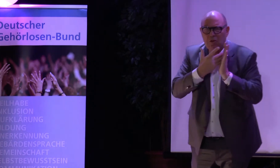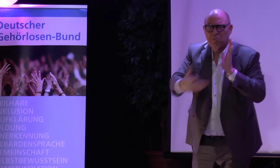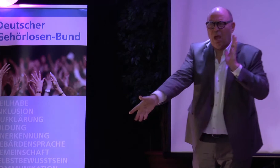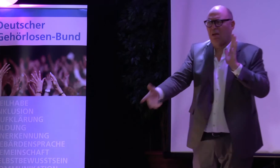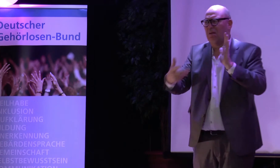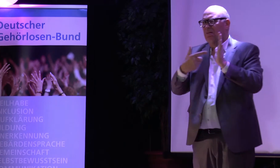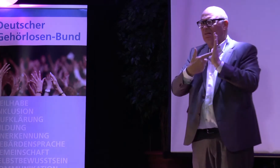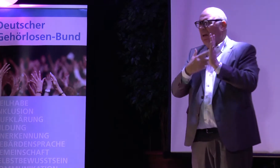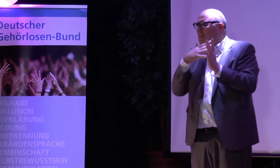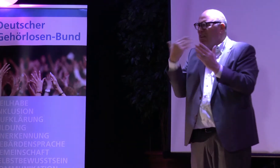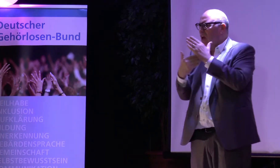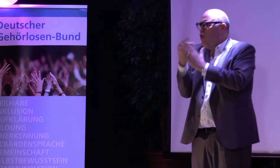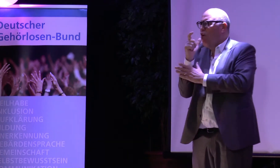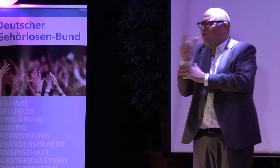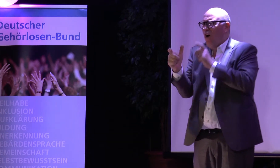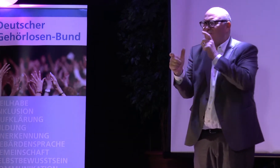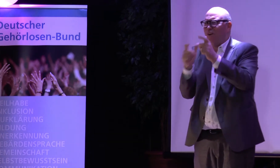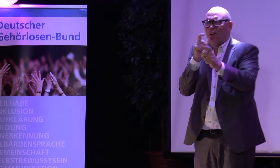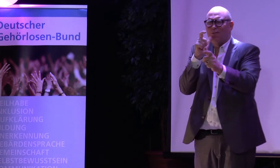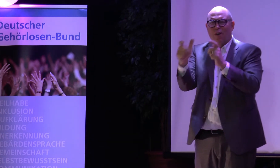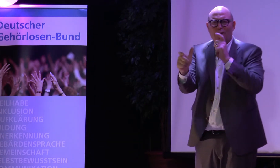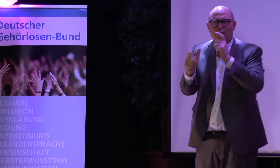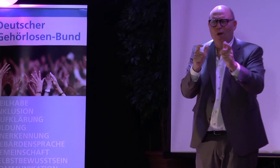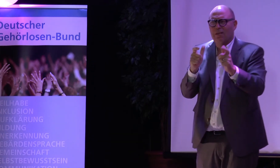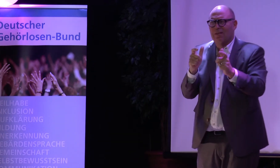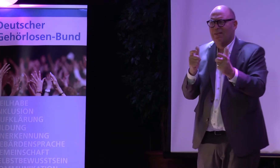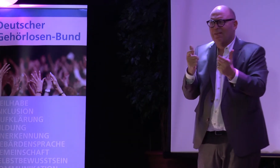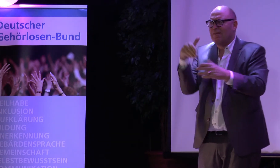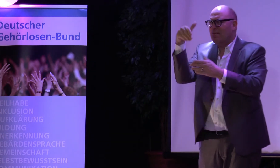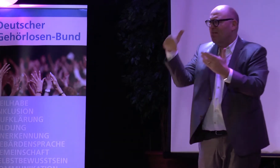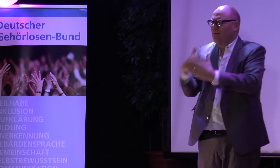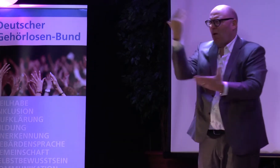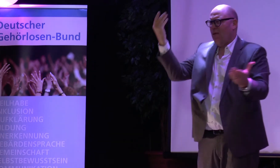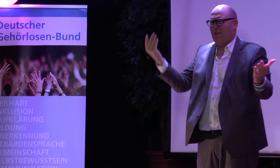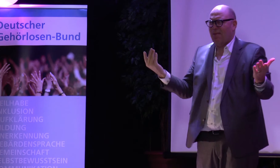Anerkennung der Gebärdensprache. Viele neue Begrifflichkeiten auch, die dabei sind.